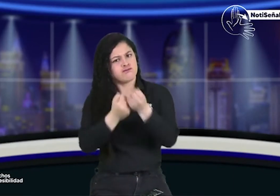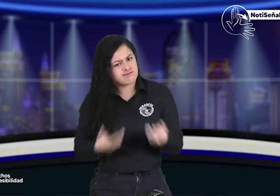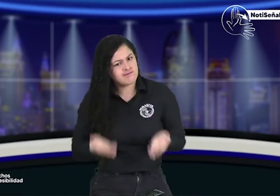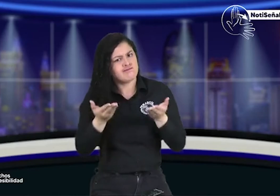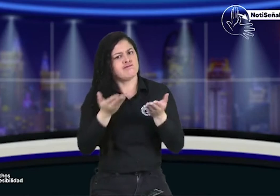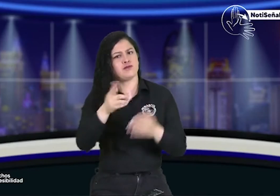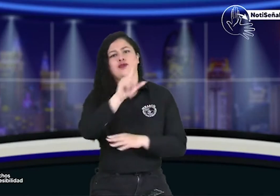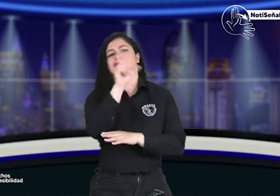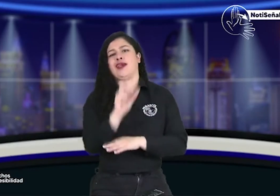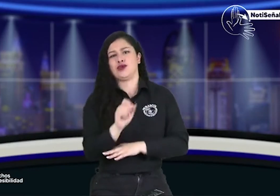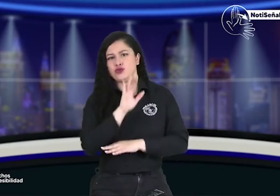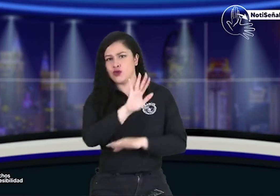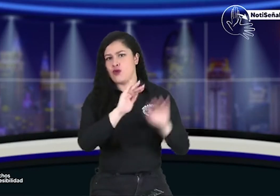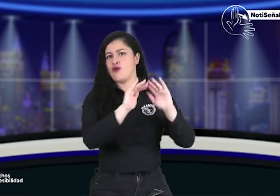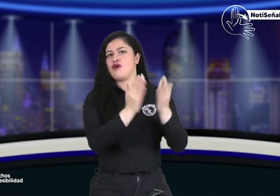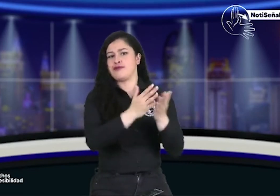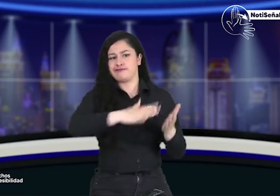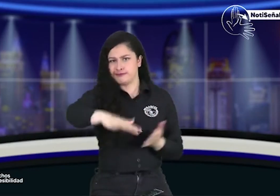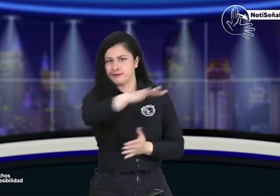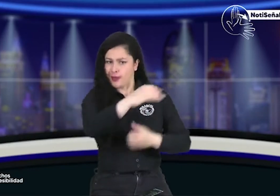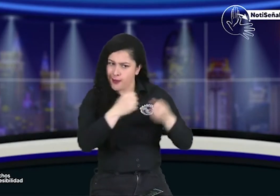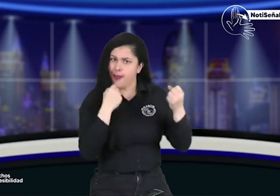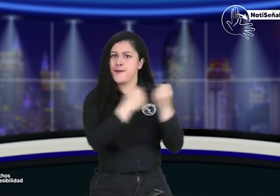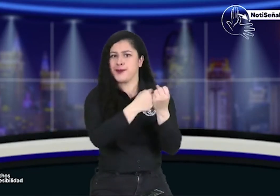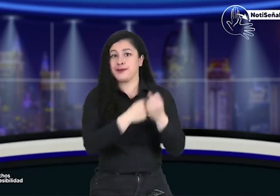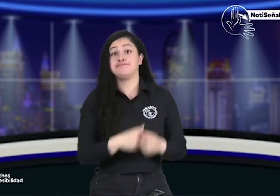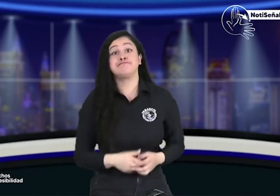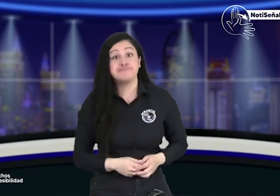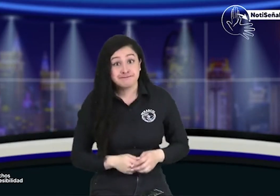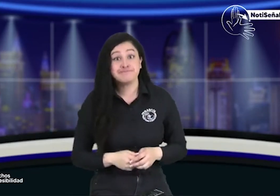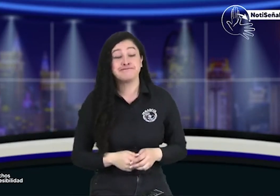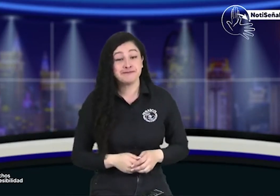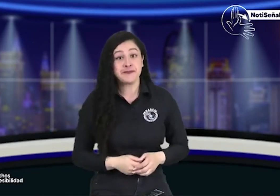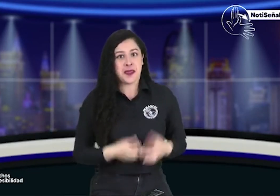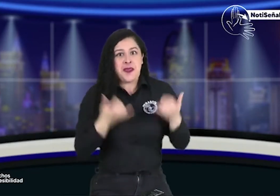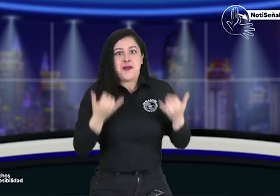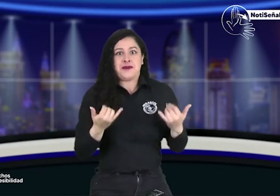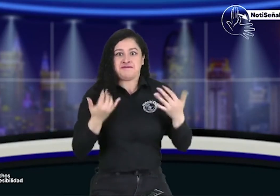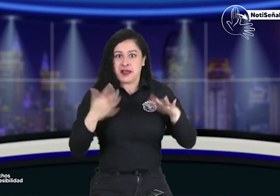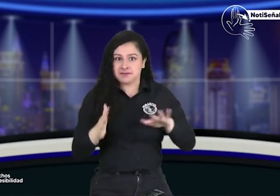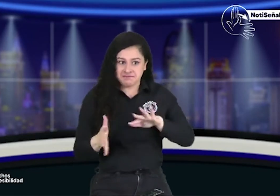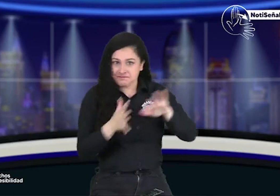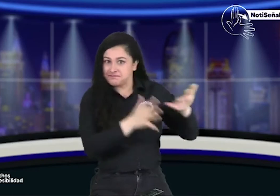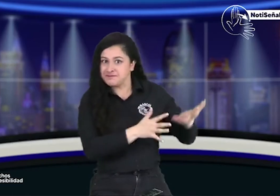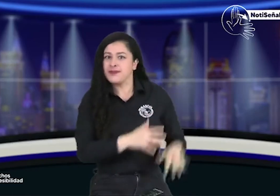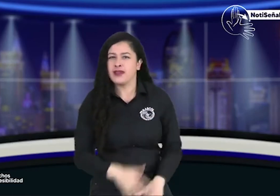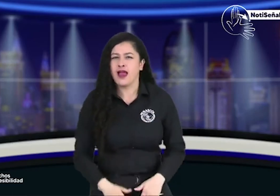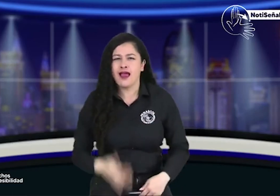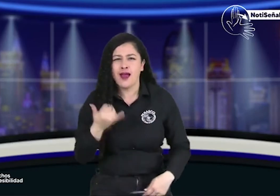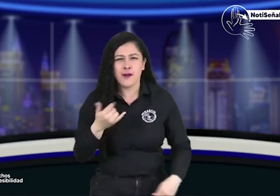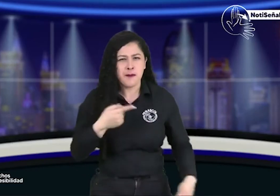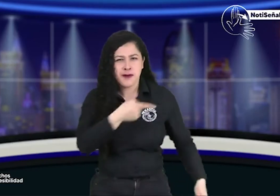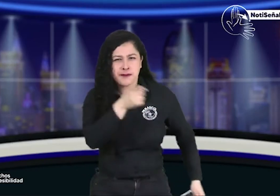ojalá los podamos apoyar al departamento de cesar y en este contexto claro que sí bueno